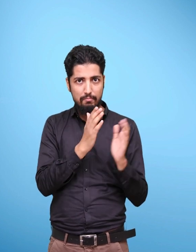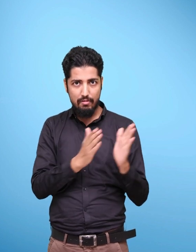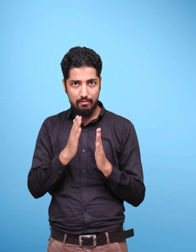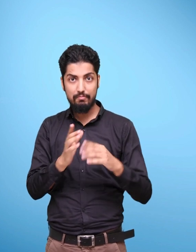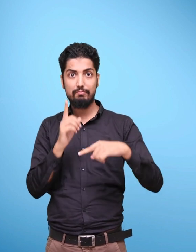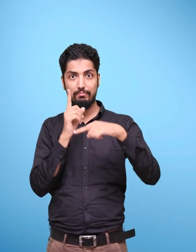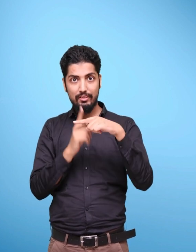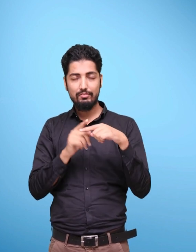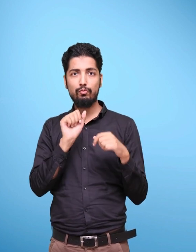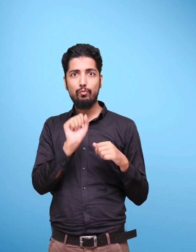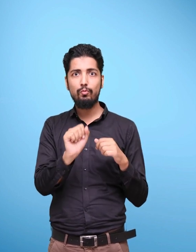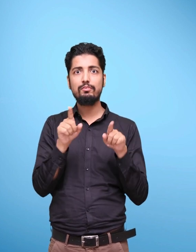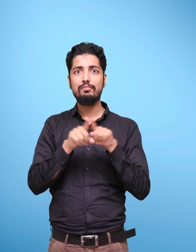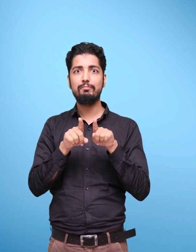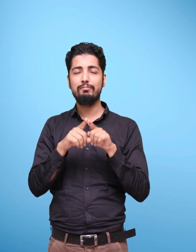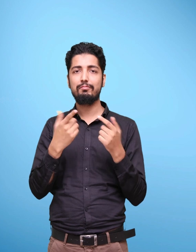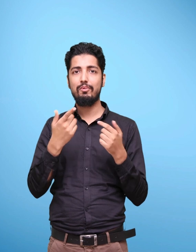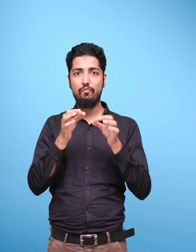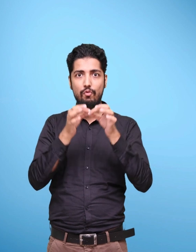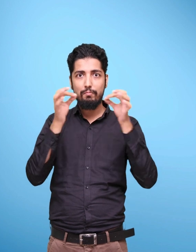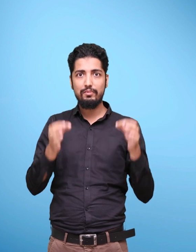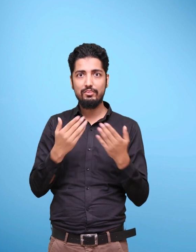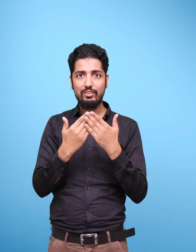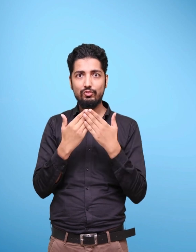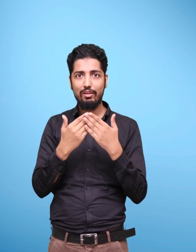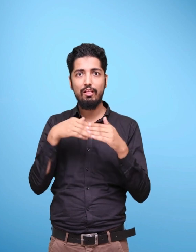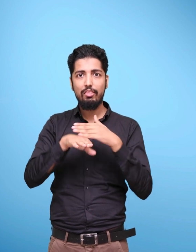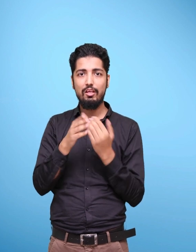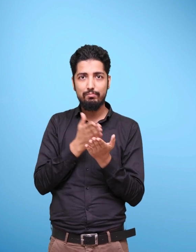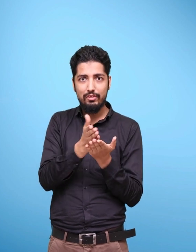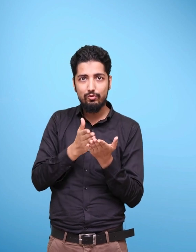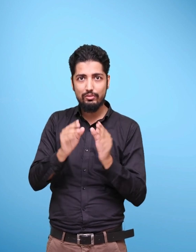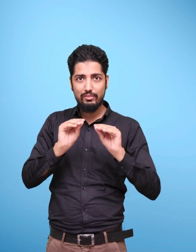and pedagogical structure as providing a much-needed focus